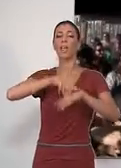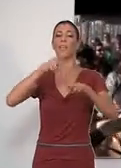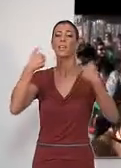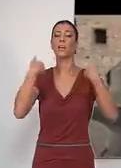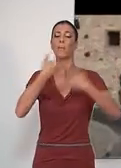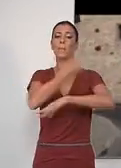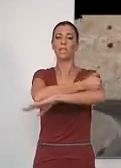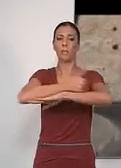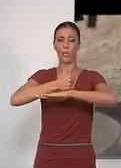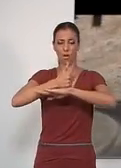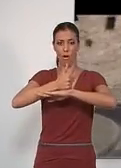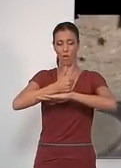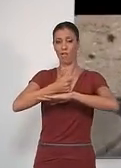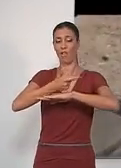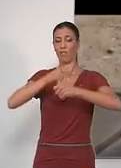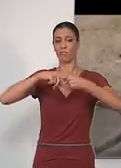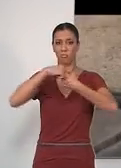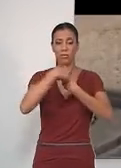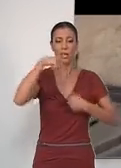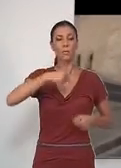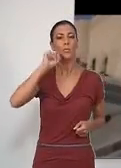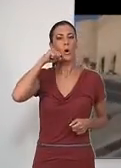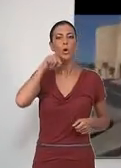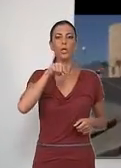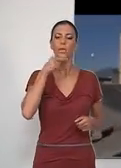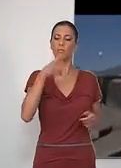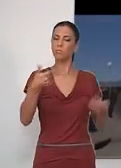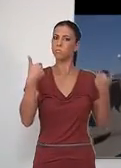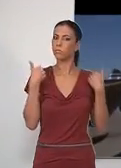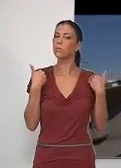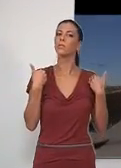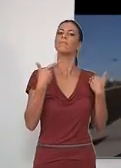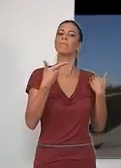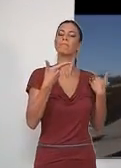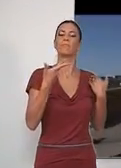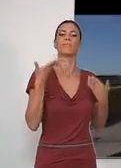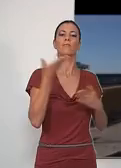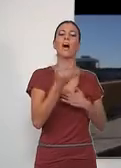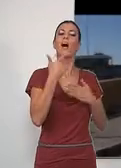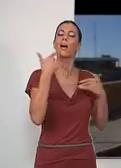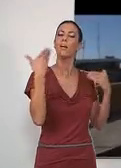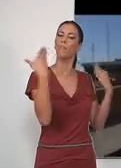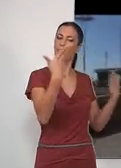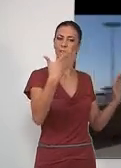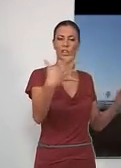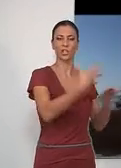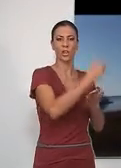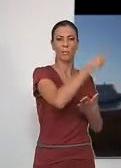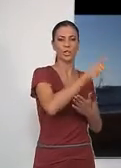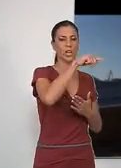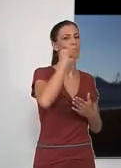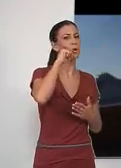Participación Ciudadana del Ayuntamiento de Motileños, en nombre del ente municipal, ha sido la encargada de felicitar a los vecinos de la ciudad